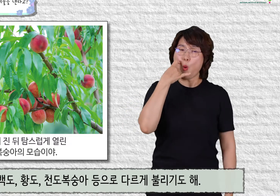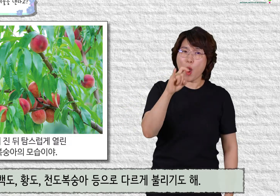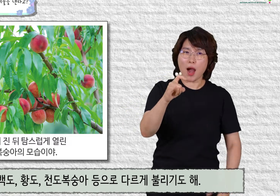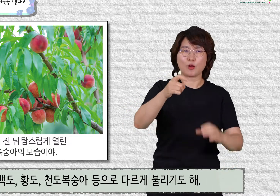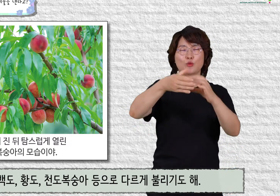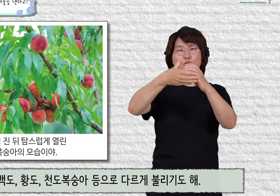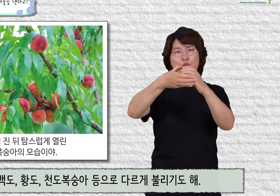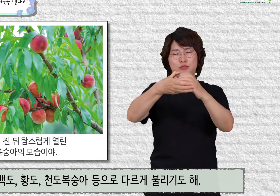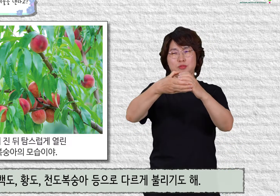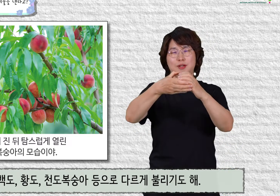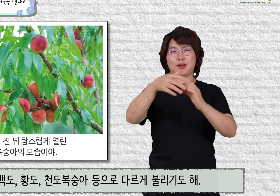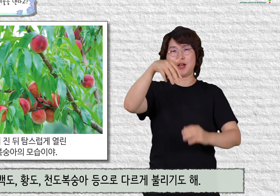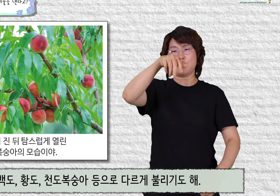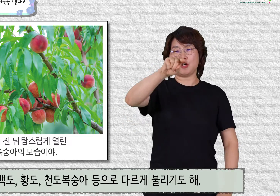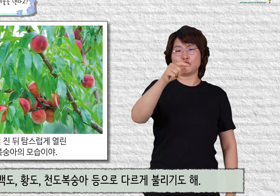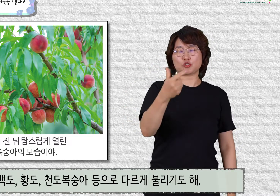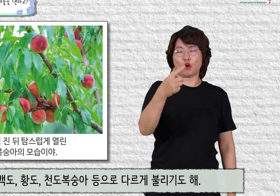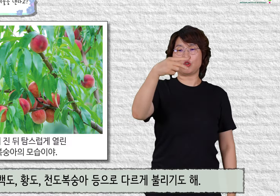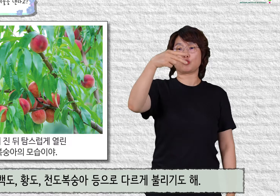황도,